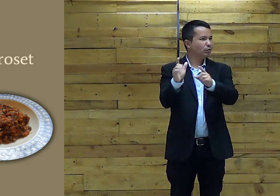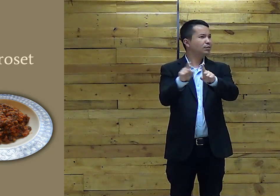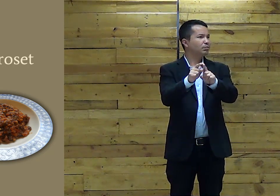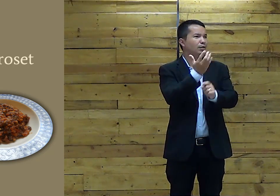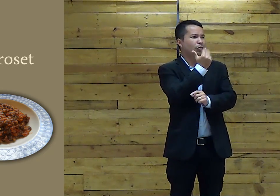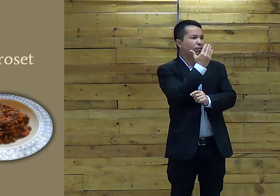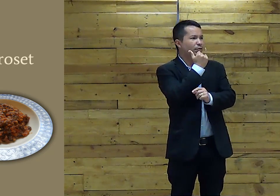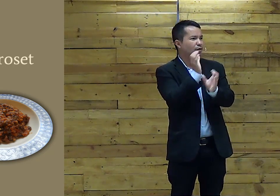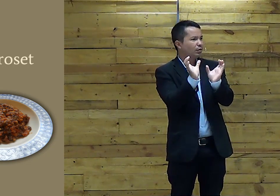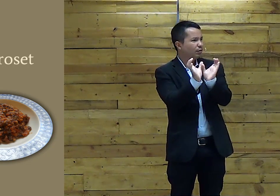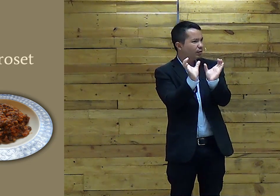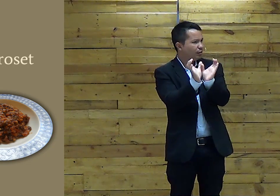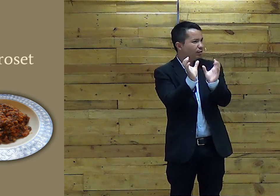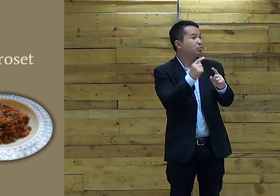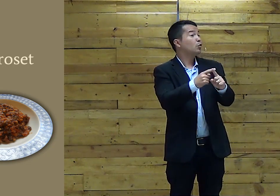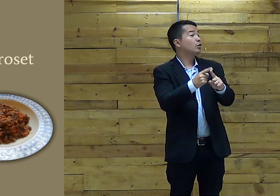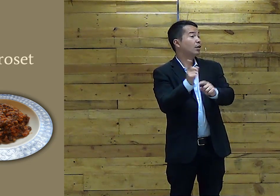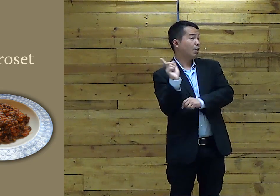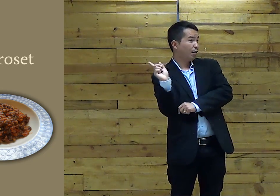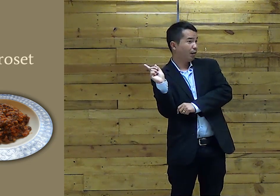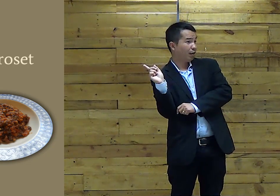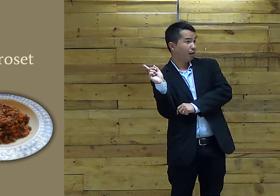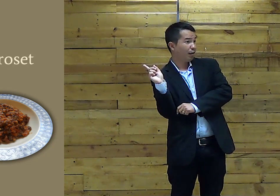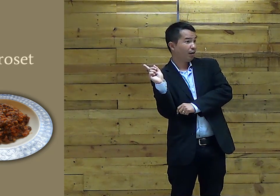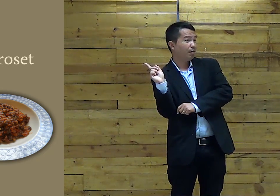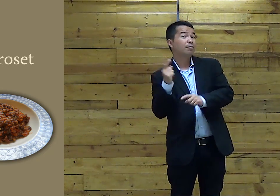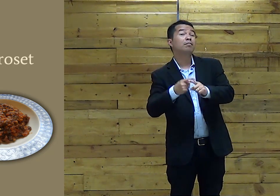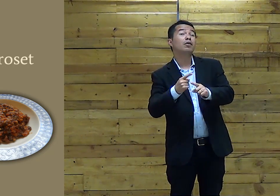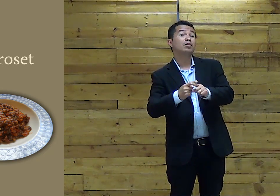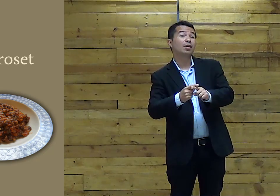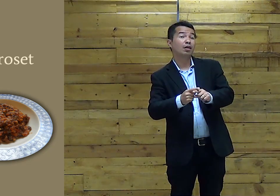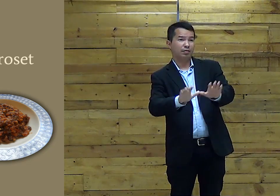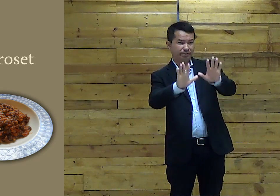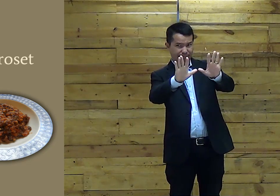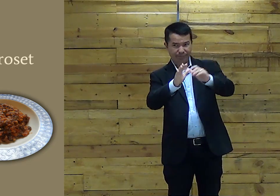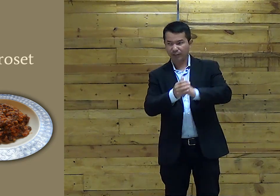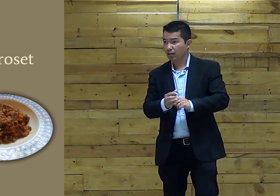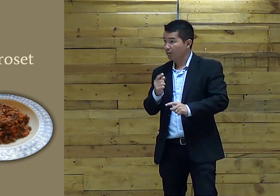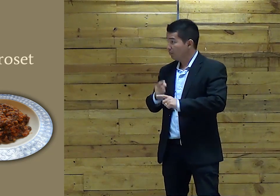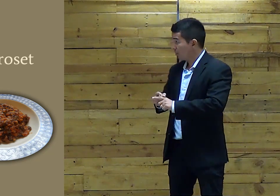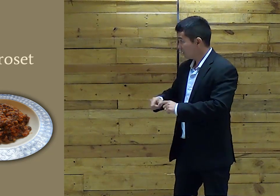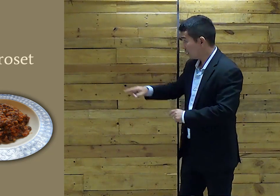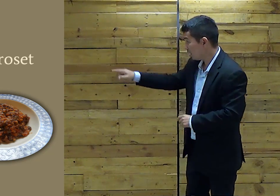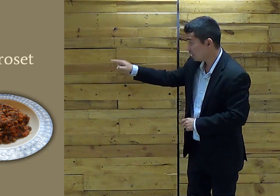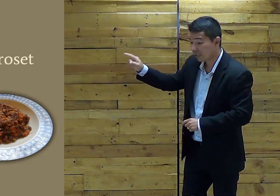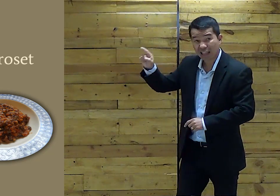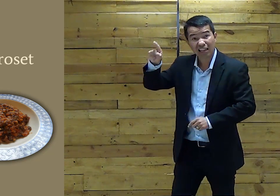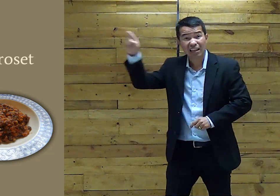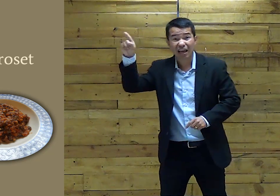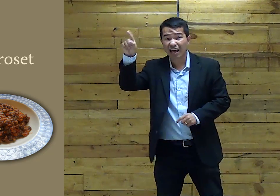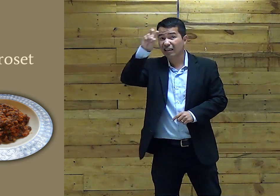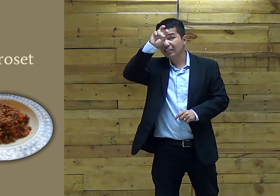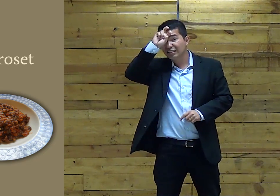isso? Porque Jesus Também Comeu isso Na ceia Por que? Porque isso